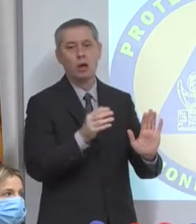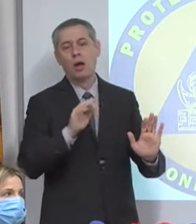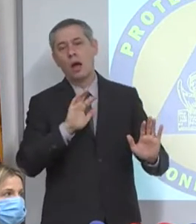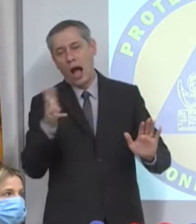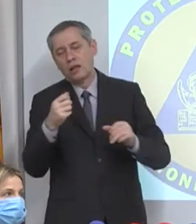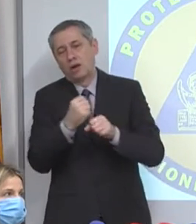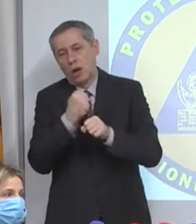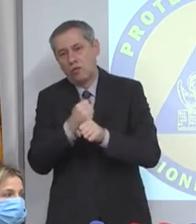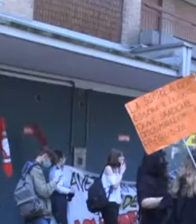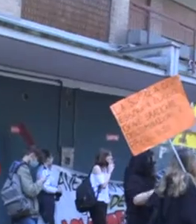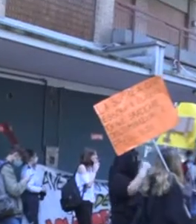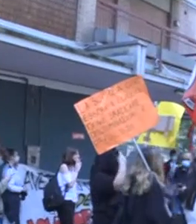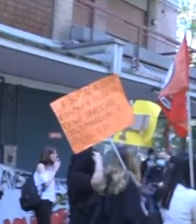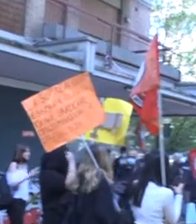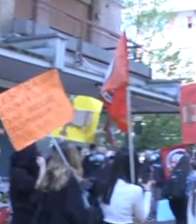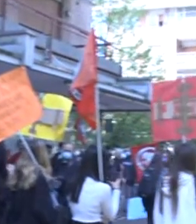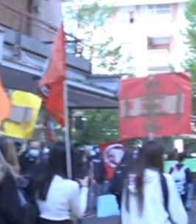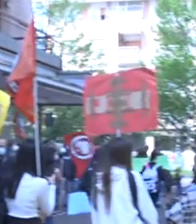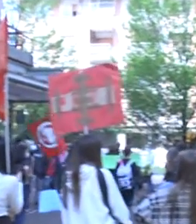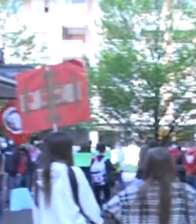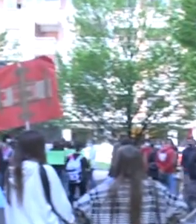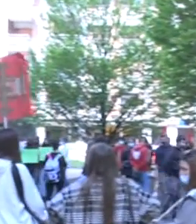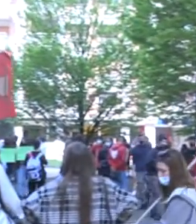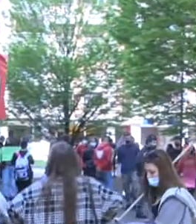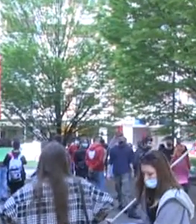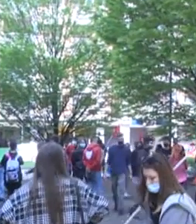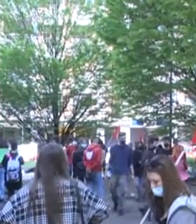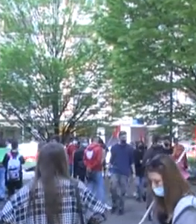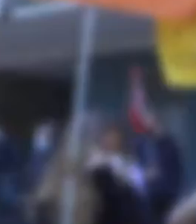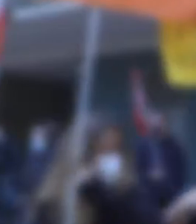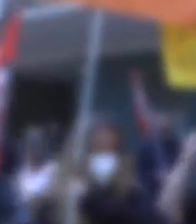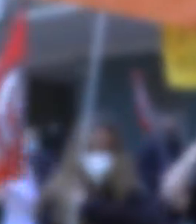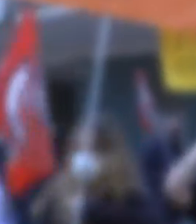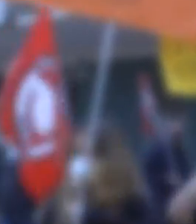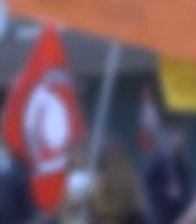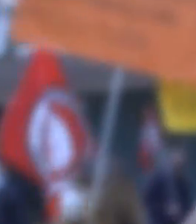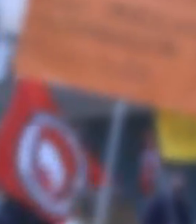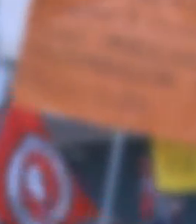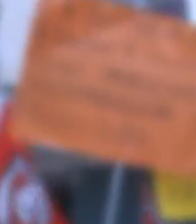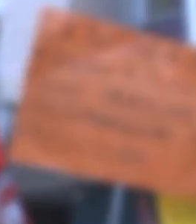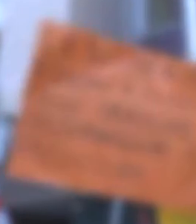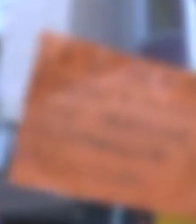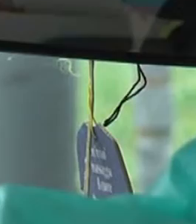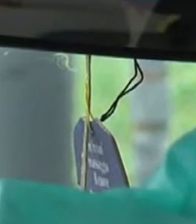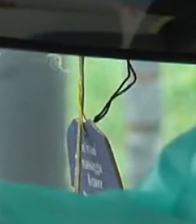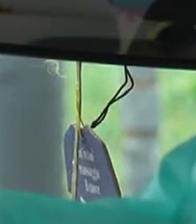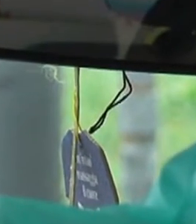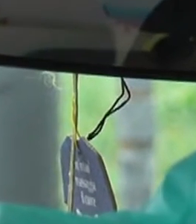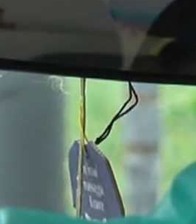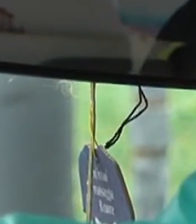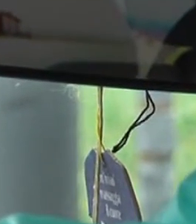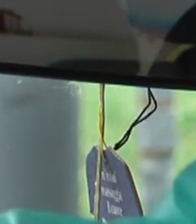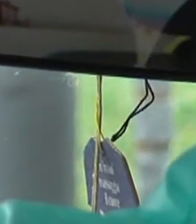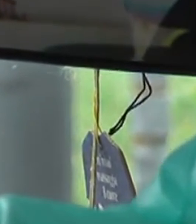lavoro della messa in sicurezza della comunità. E mentre fuori dalla sede della protezione civile va in scena la protesta degli studenti, all'interno della sala stampa irrompe